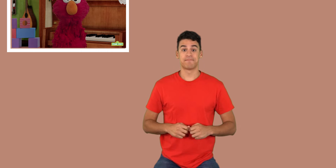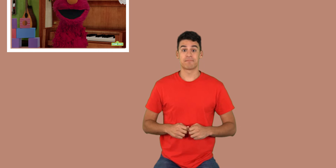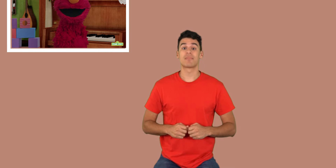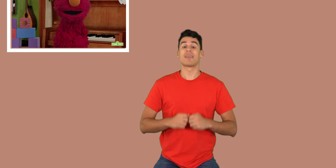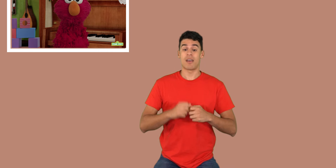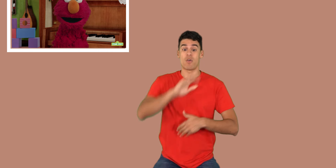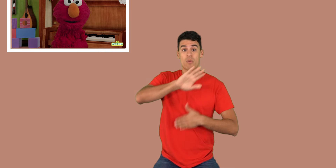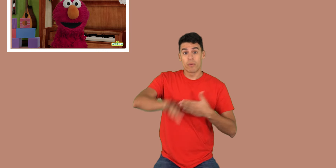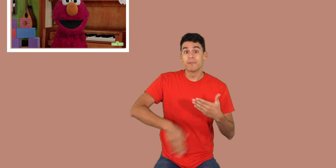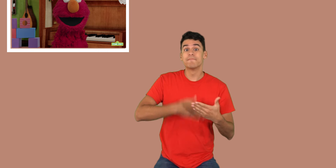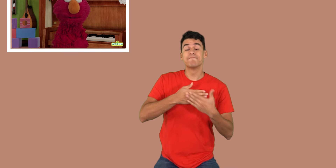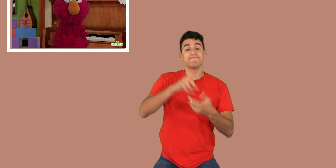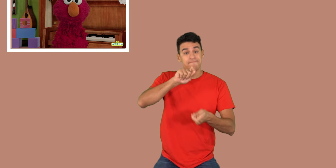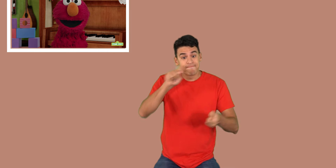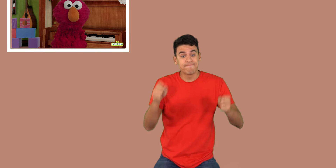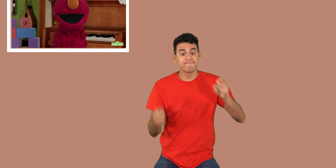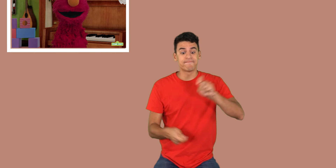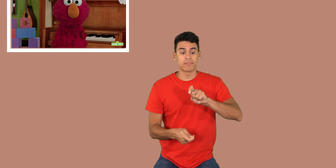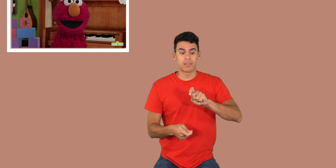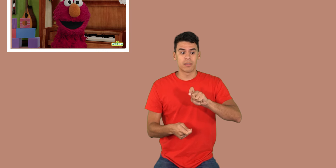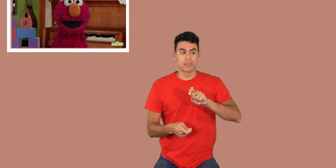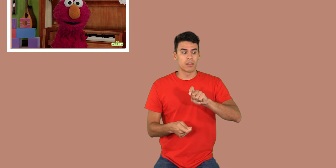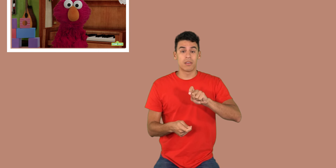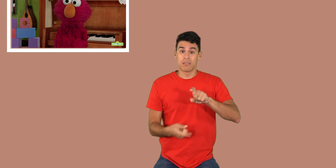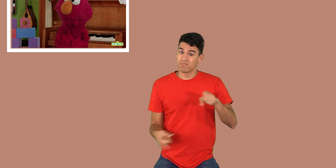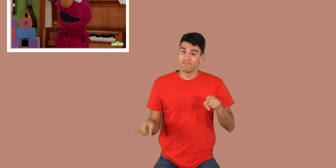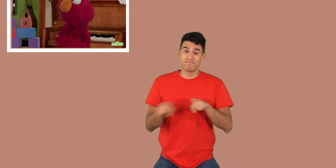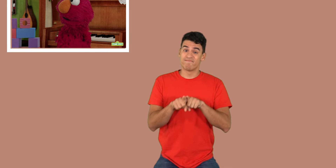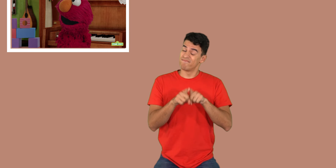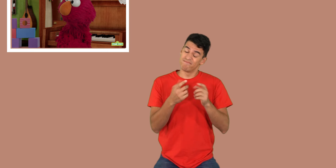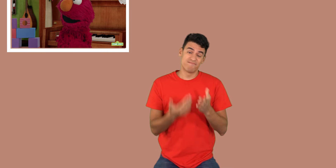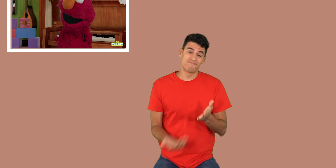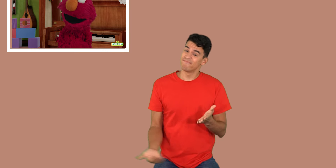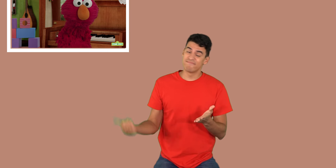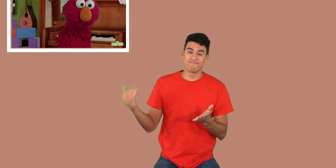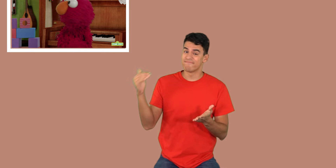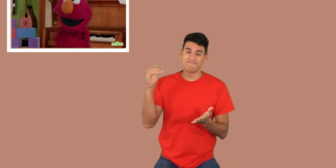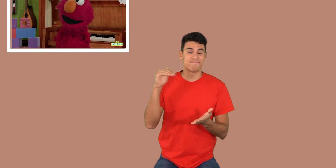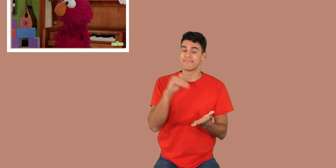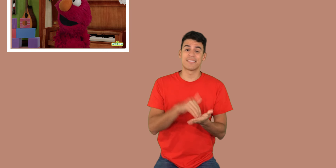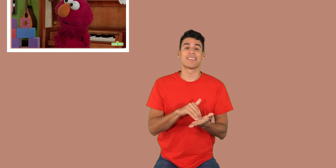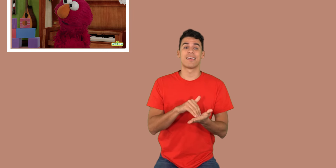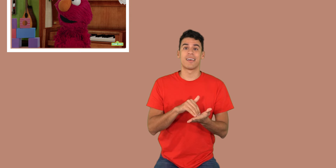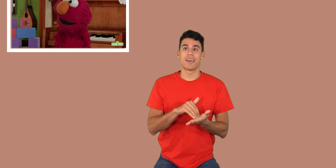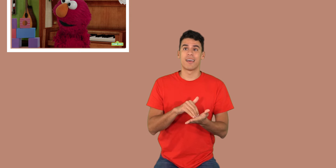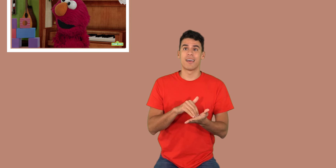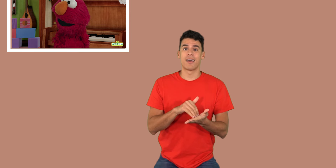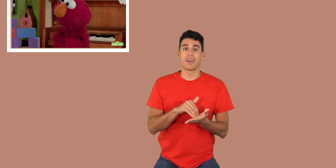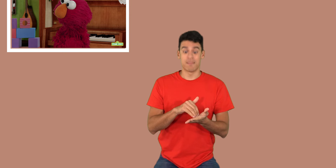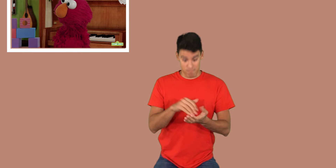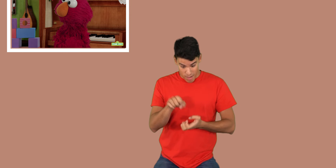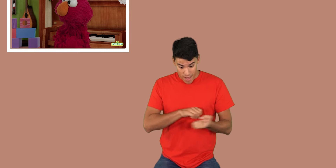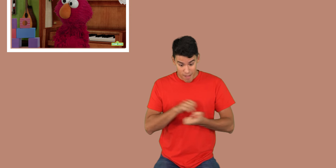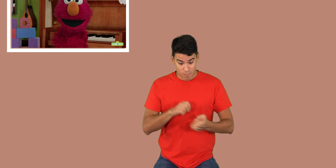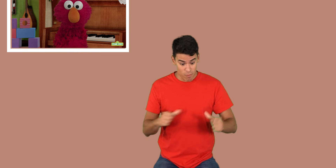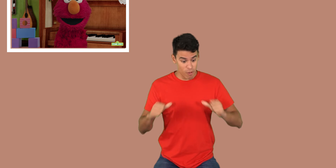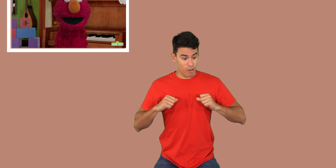Aunque todo haya cambiado y tal vez nada vuelva a ser lo mismo, Elmo